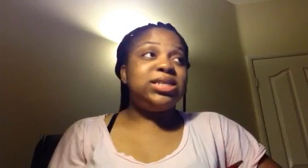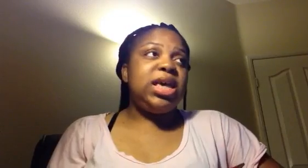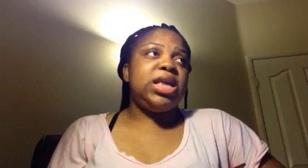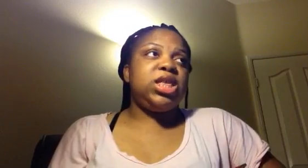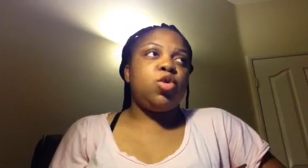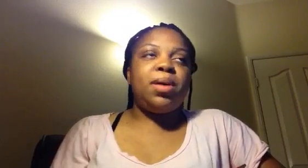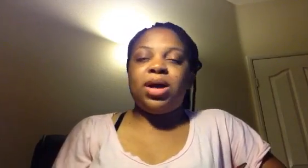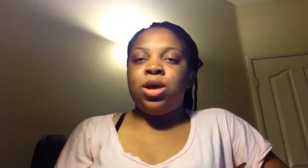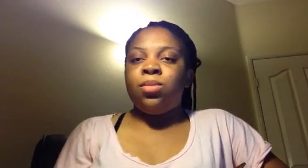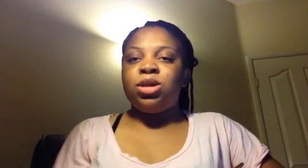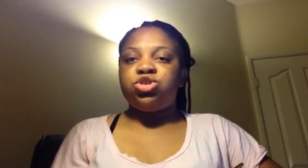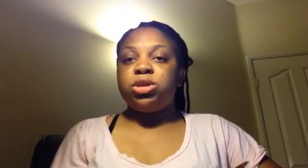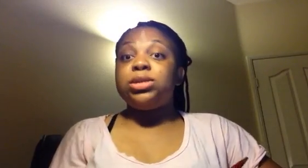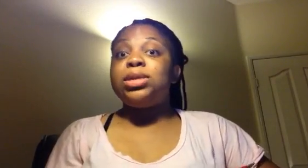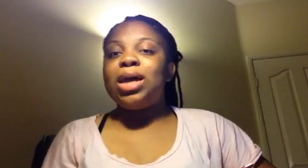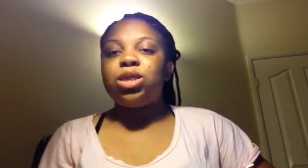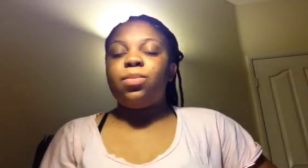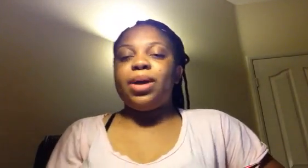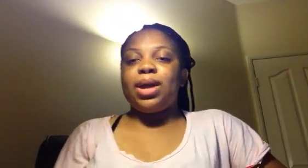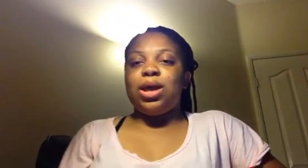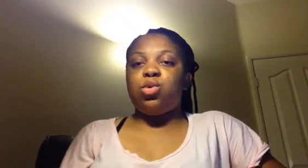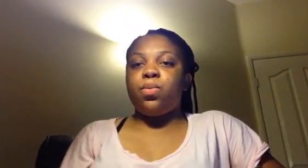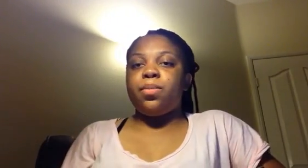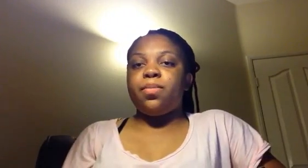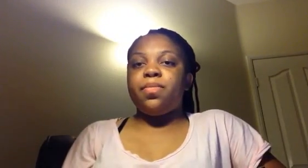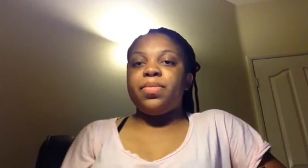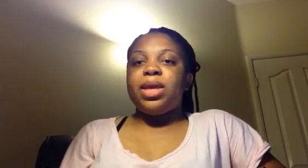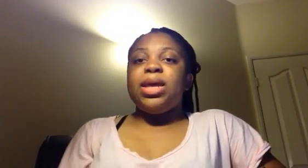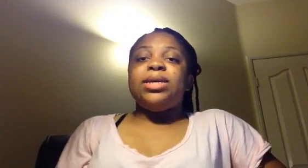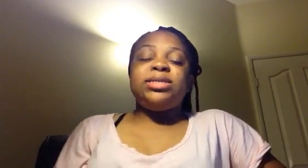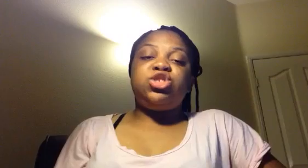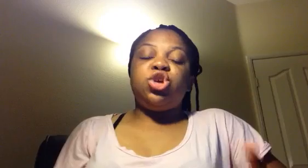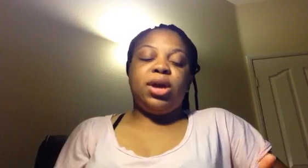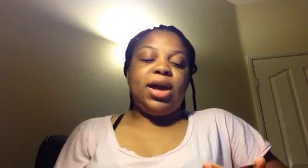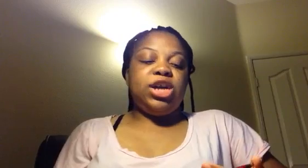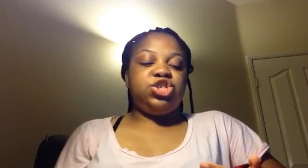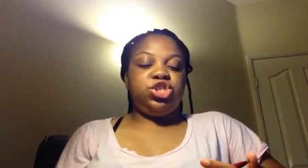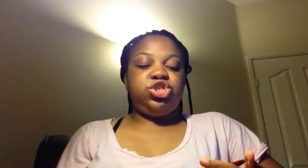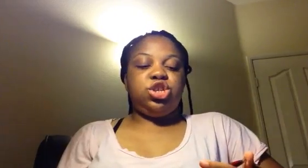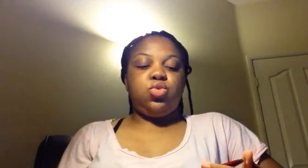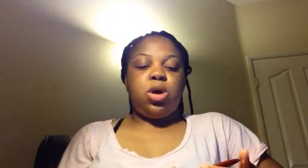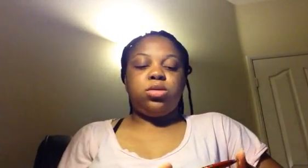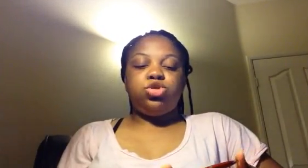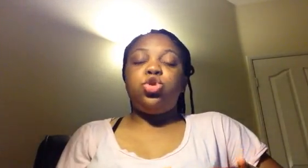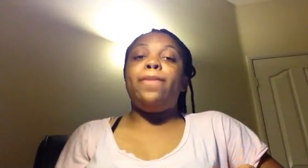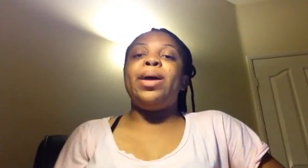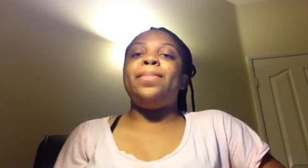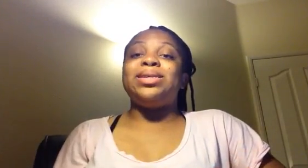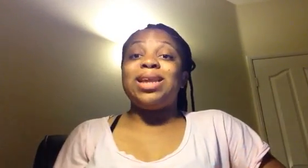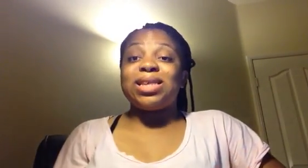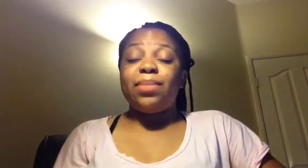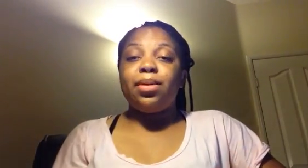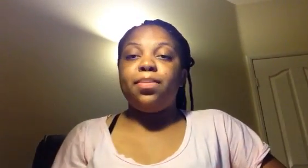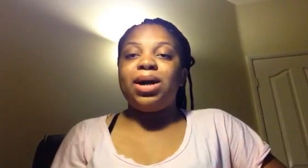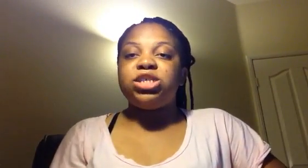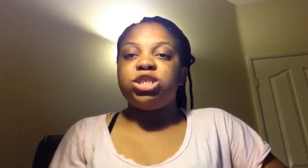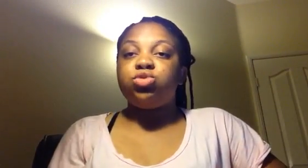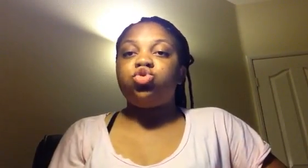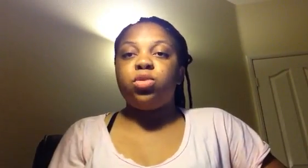Certes, ils n pas gagné le match. Certes, ils n pas gagné la Coupe. Si tu es un gardien chez toi. Tu le payes parce qu'il attrape le bandit. Ou tu le